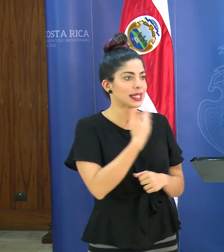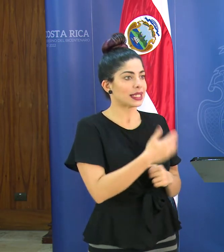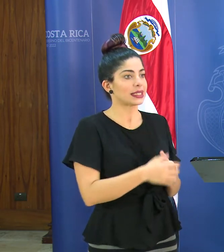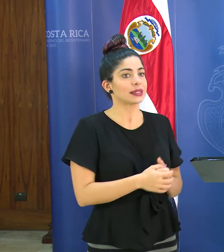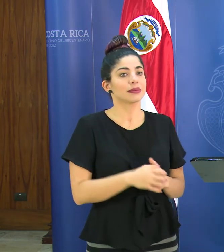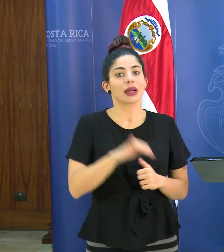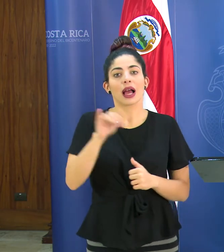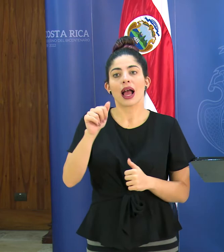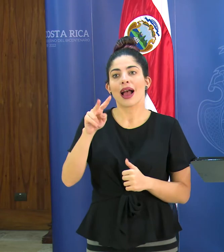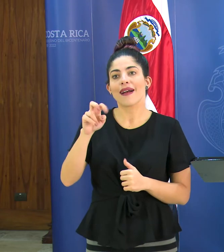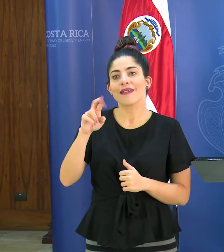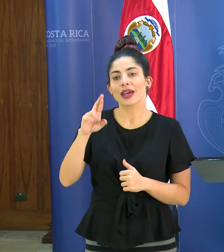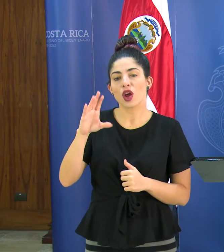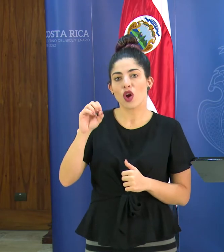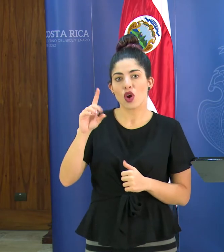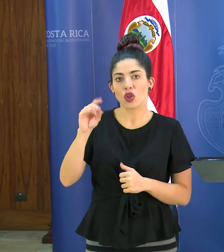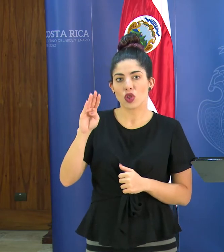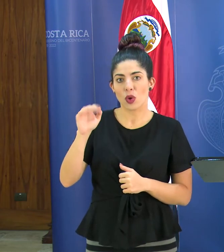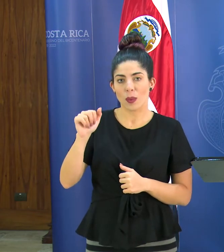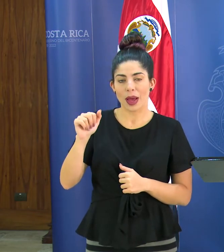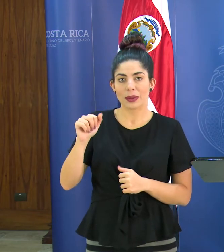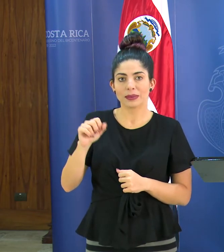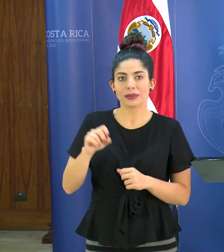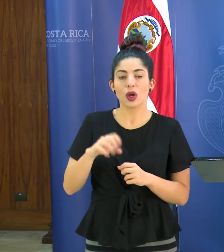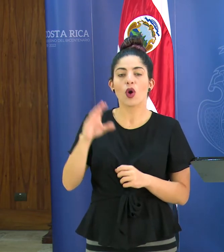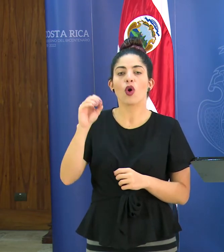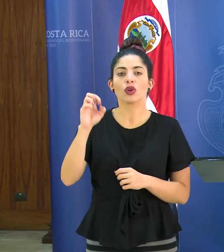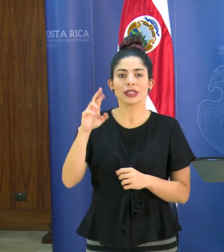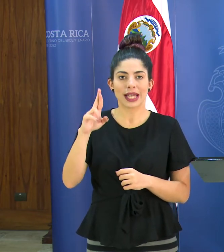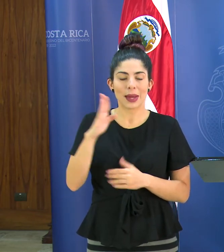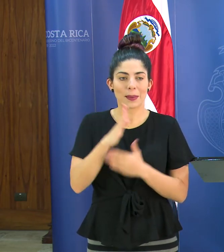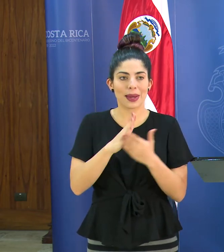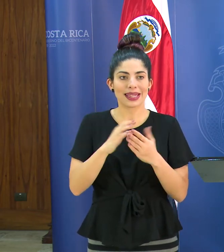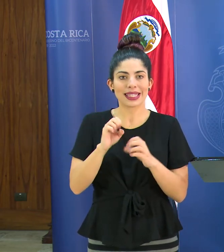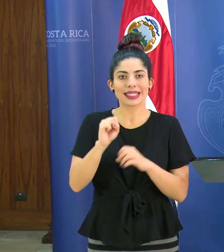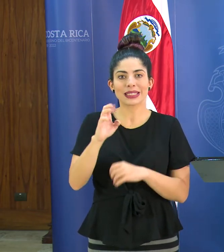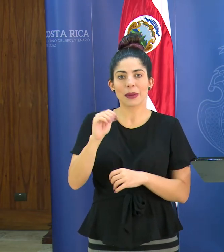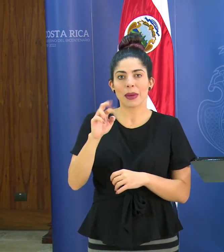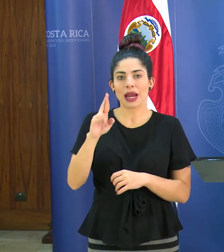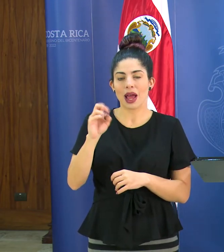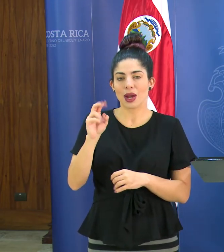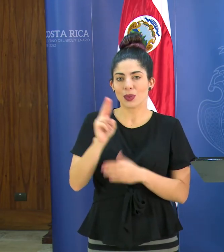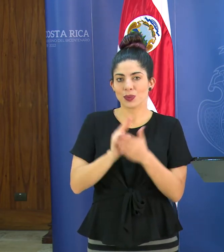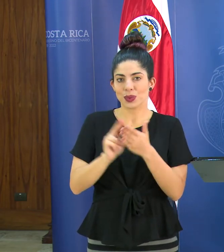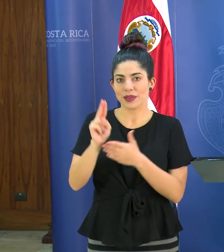Javier Córdoba Semanal Universidad por favor Oscar Ugarte por favor su consulta